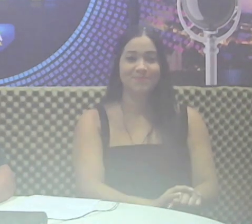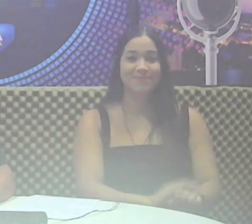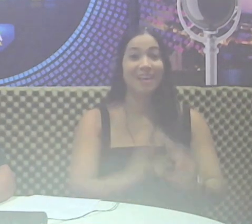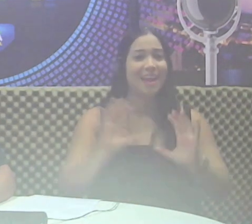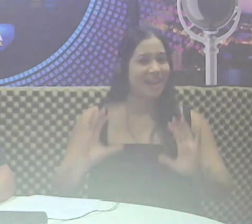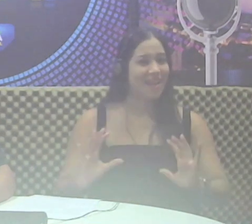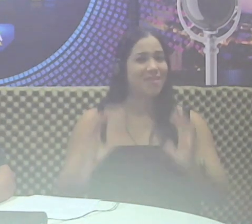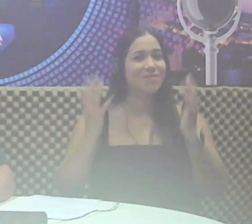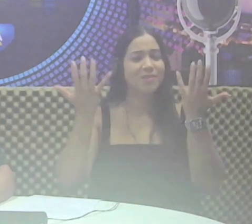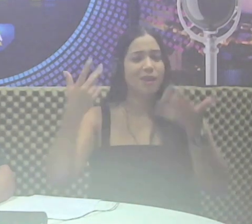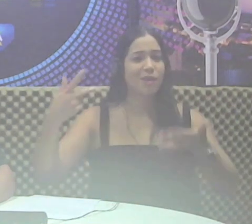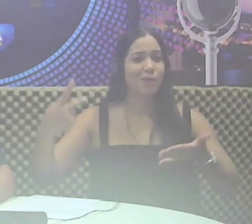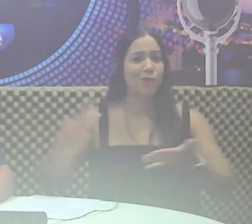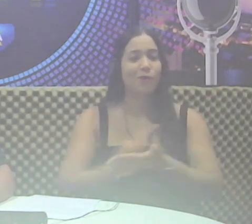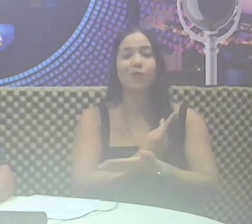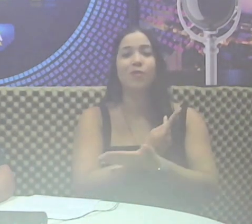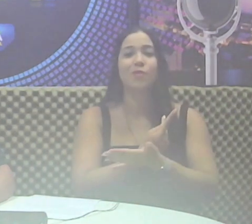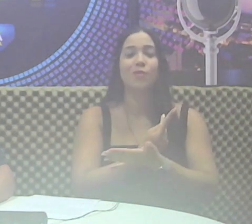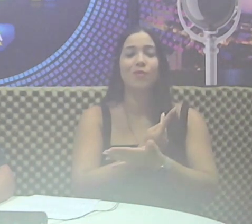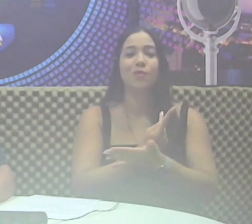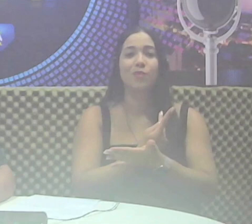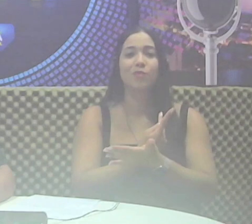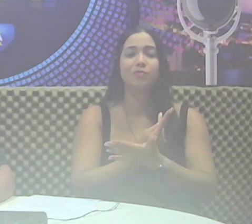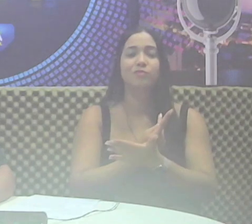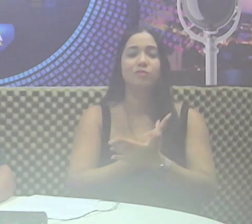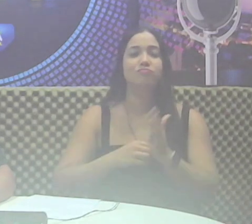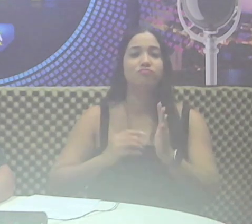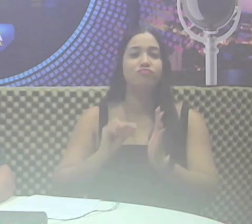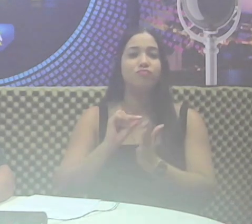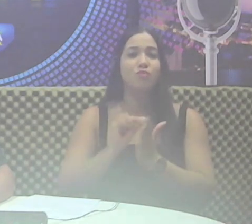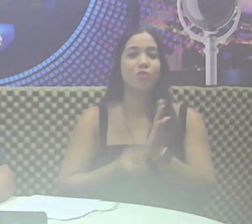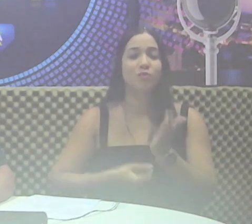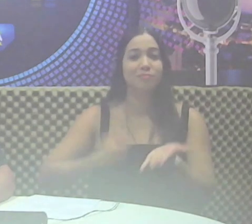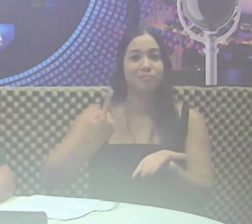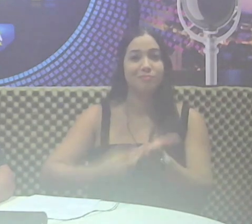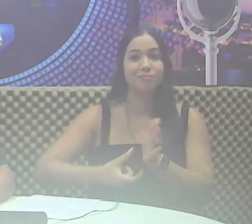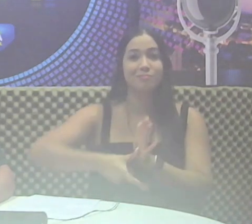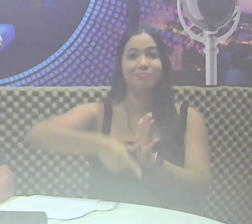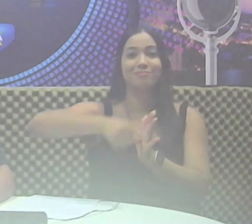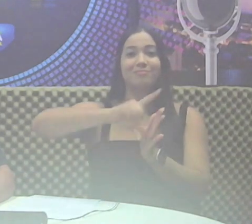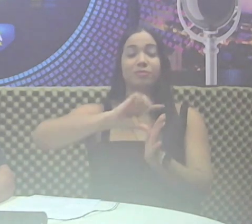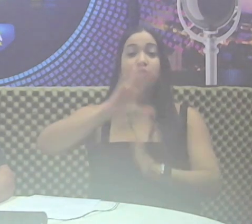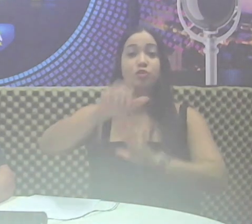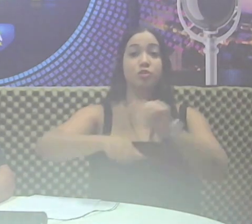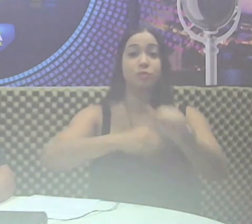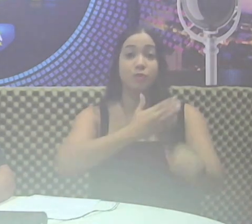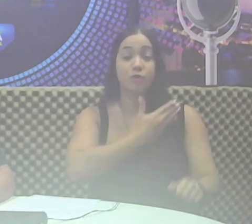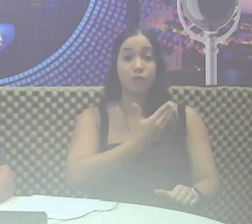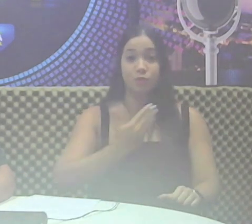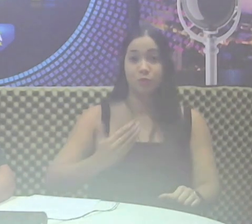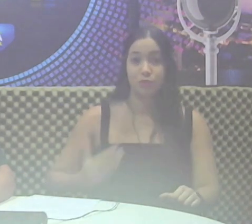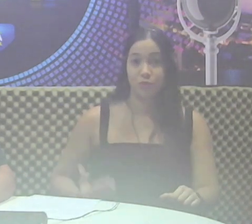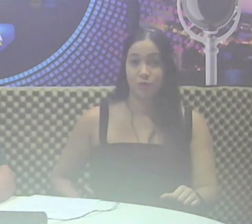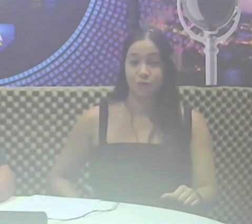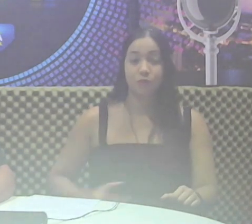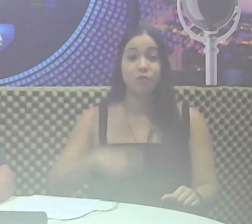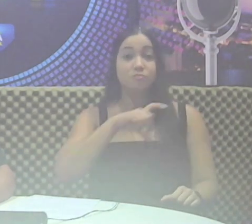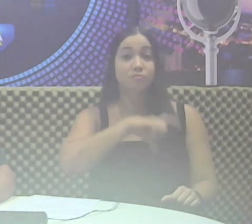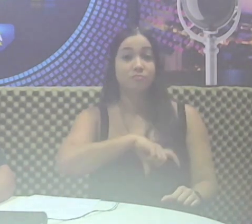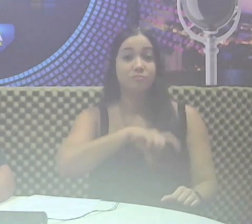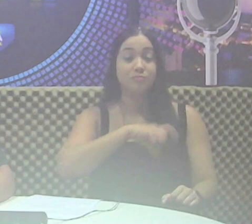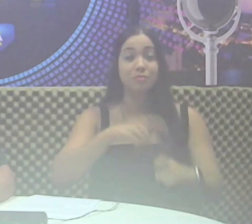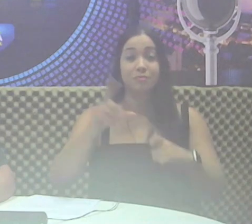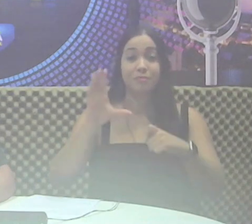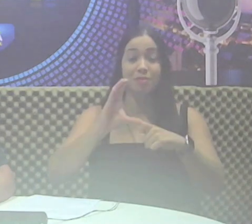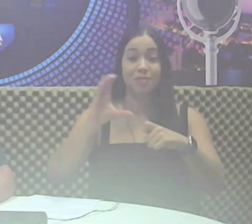sendo realizado por meio do saldo previsto no contrato firmado, após chamamento público, com a clínica especializada em